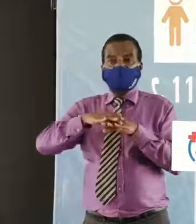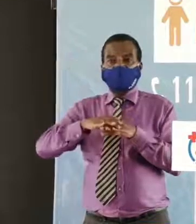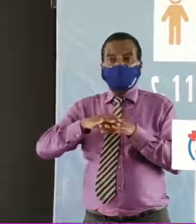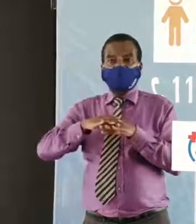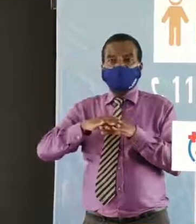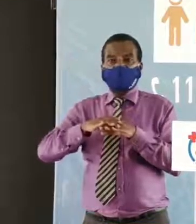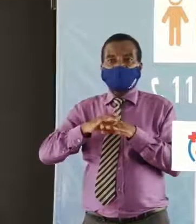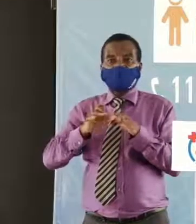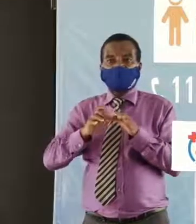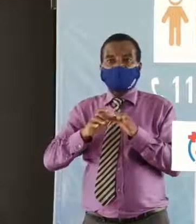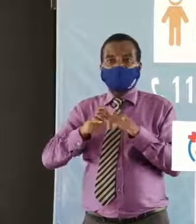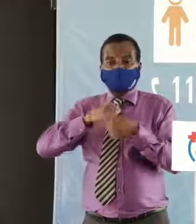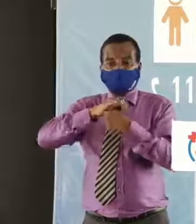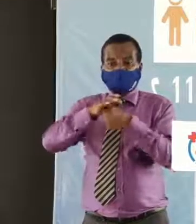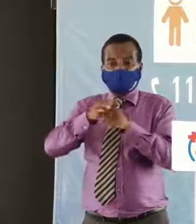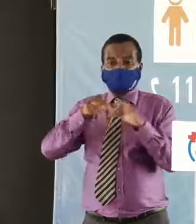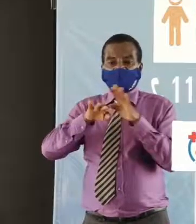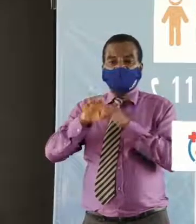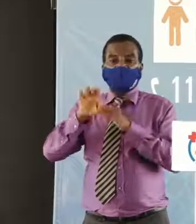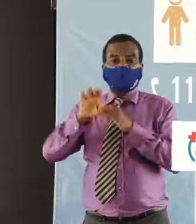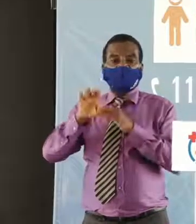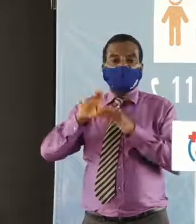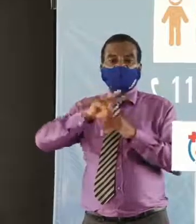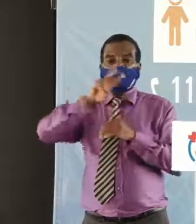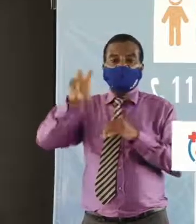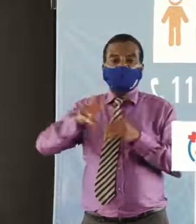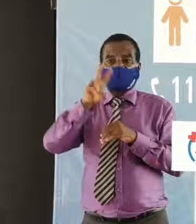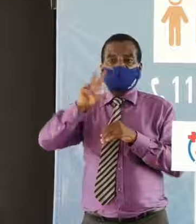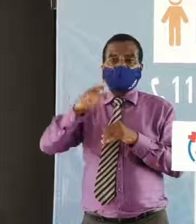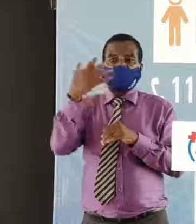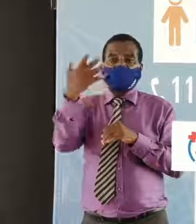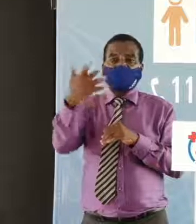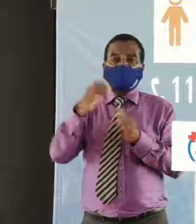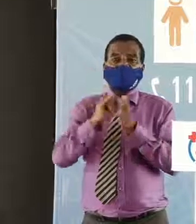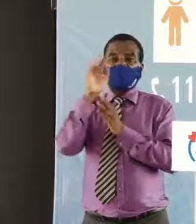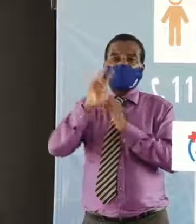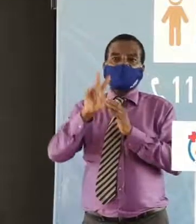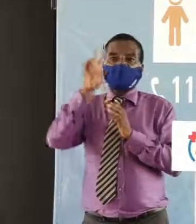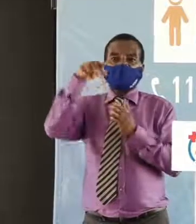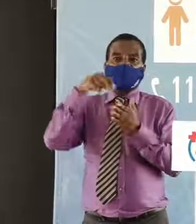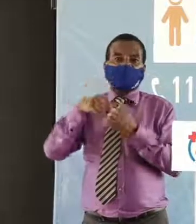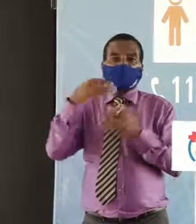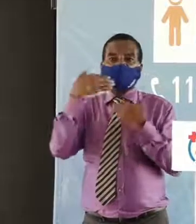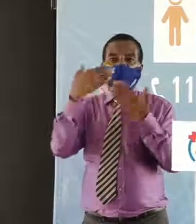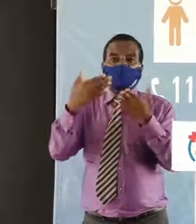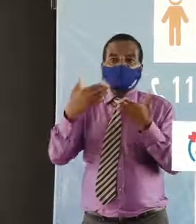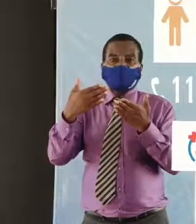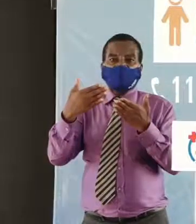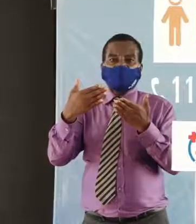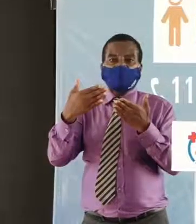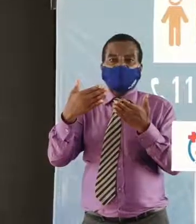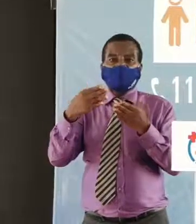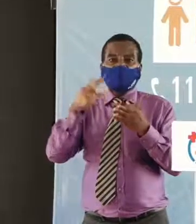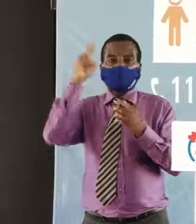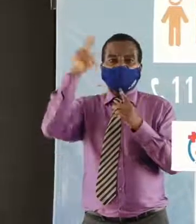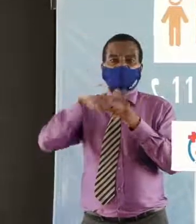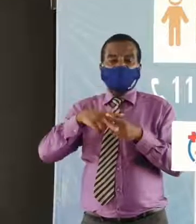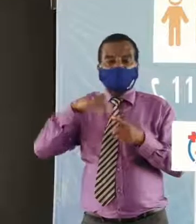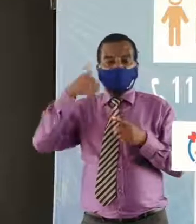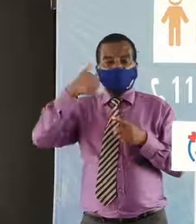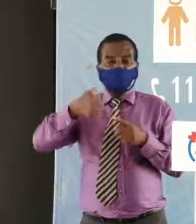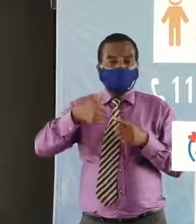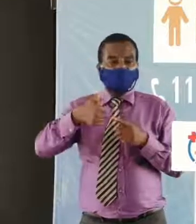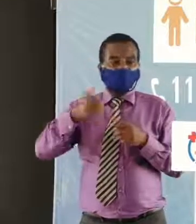coronavirus en ce vendredi 5 juin 2020 merci de nous avoir suivis rendez-vous demain